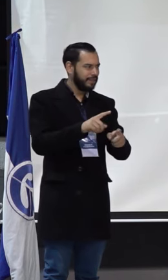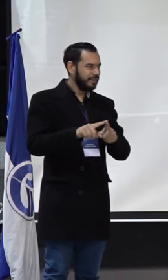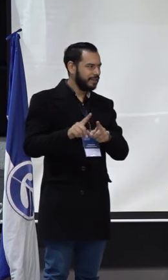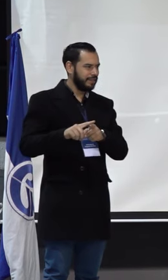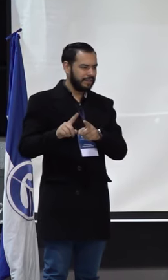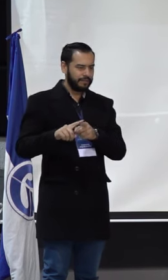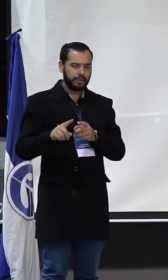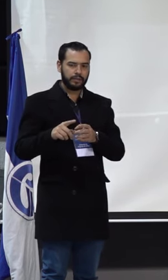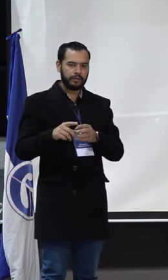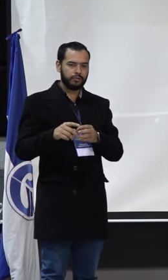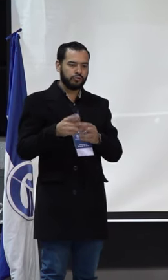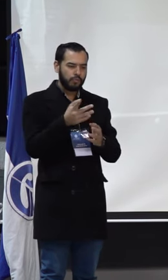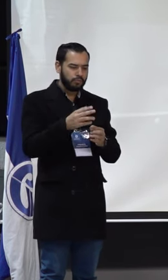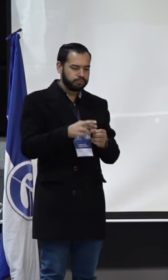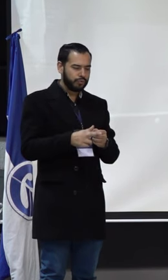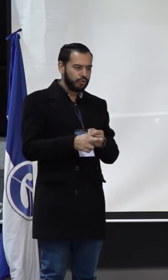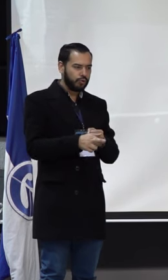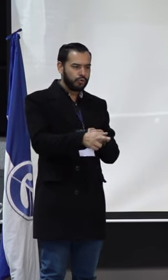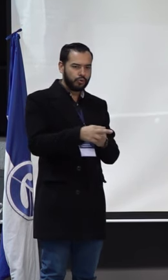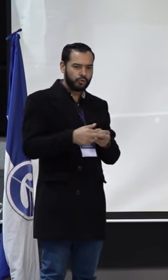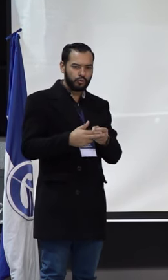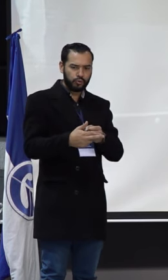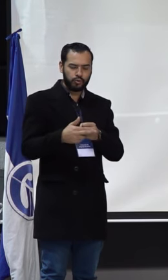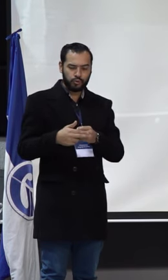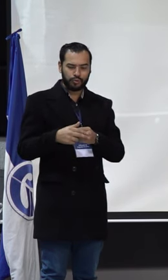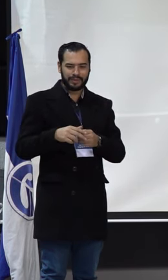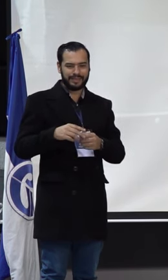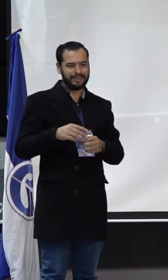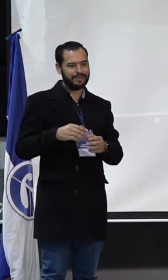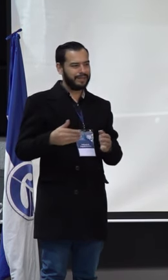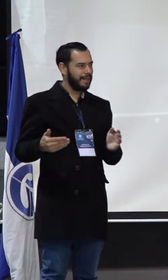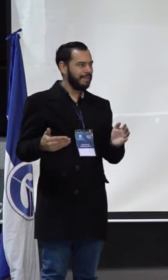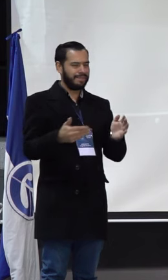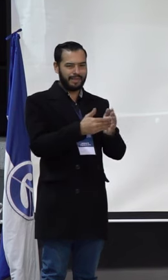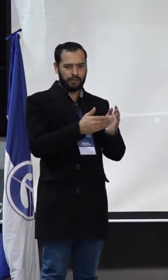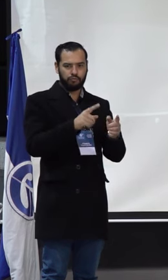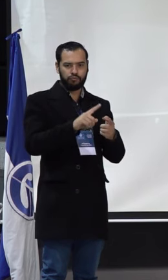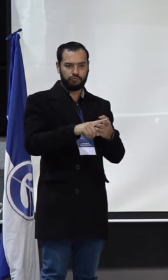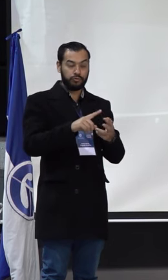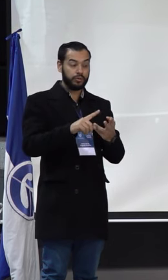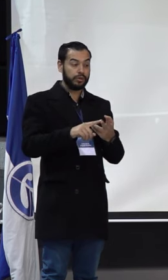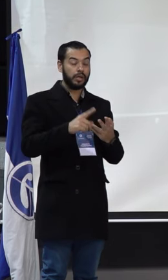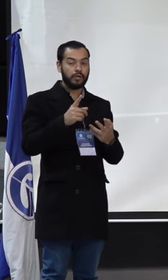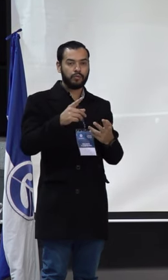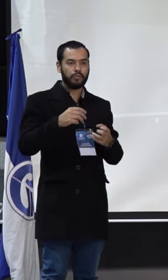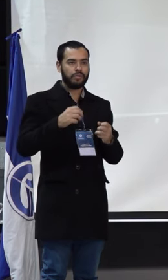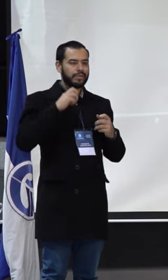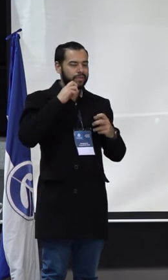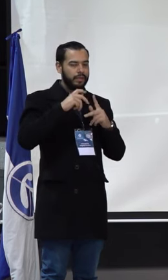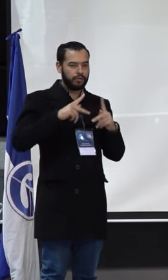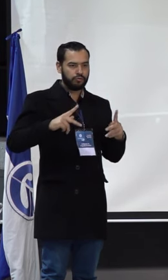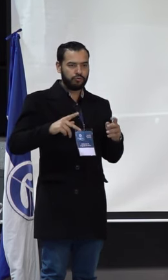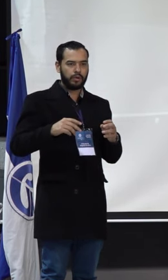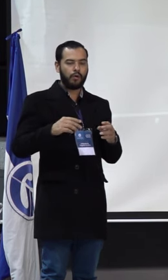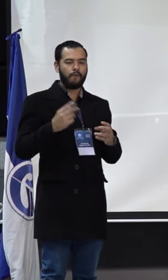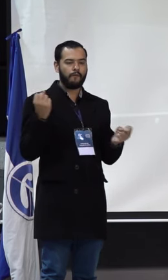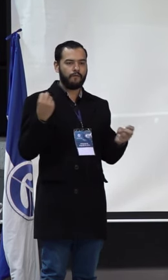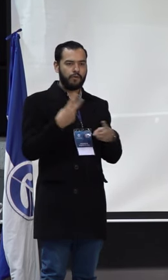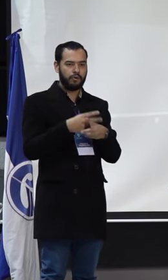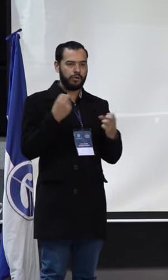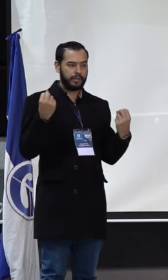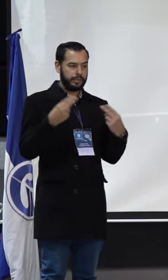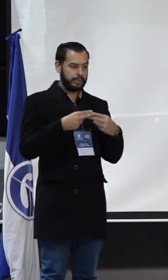denuncias en cuanto a derechos humanos y violencia de género, tenemos que fortalecer el